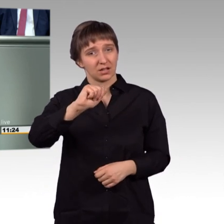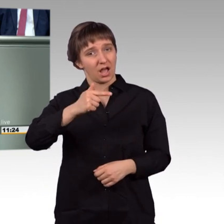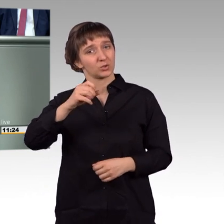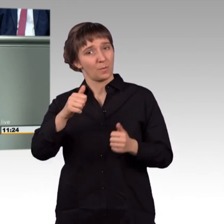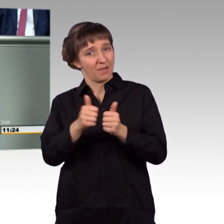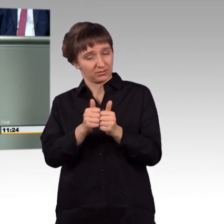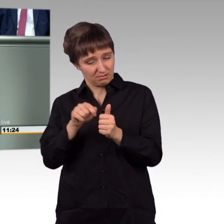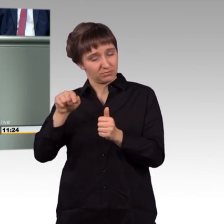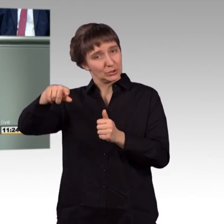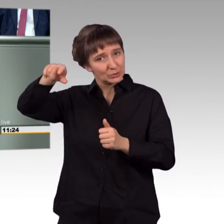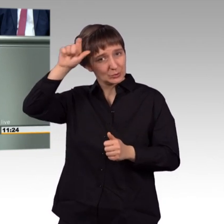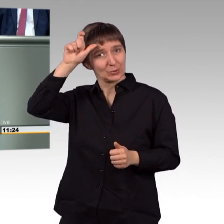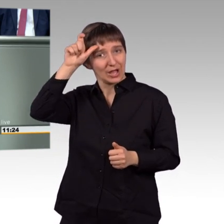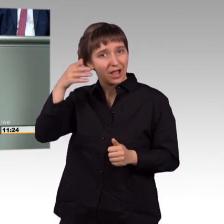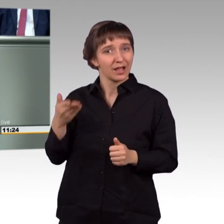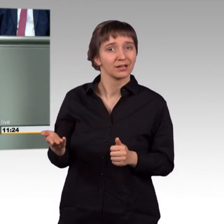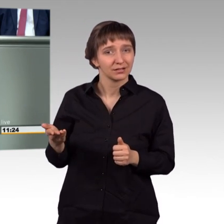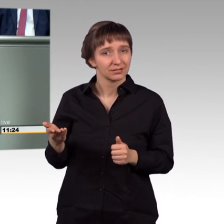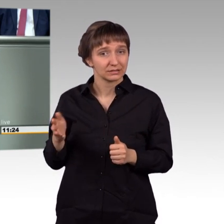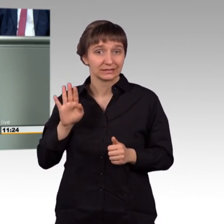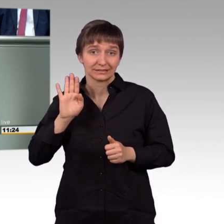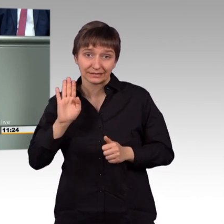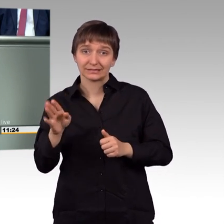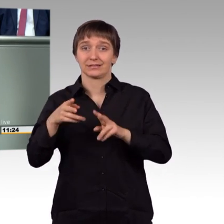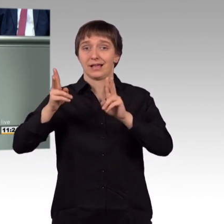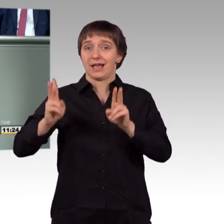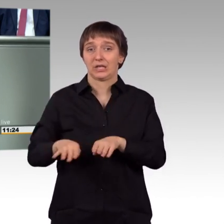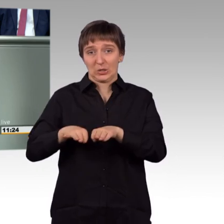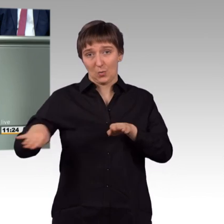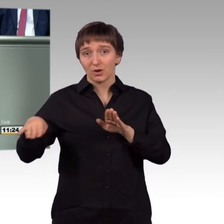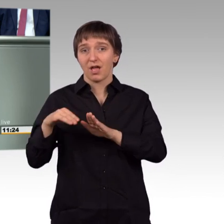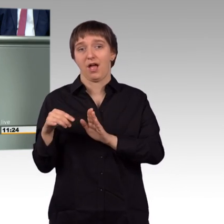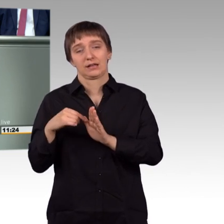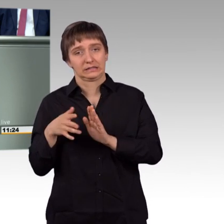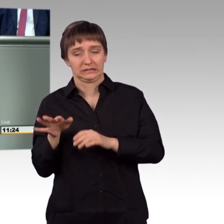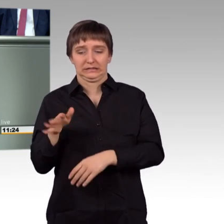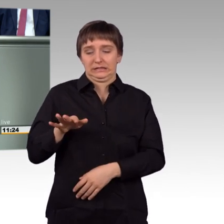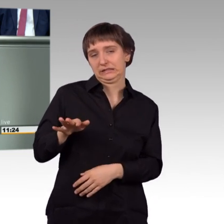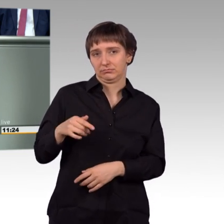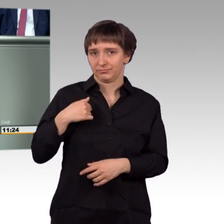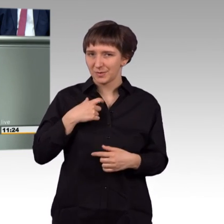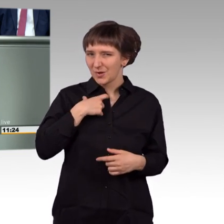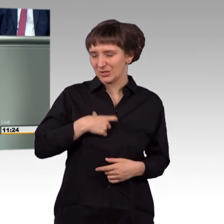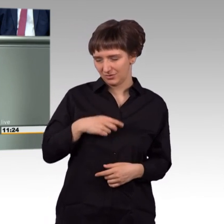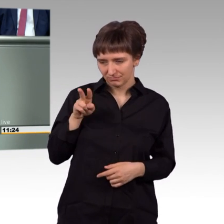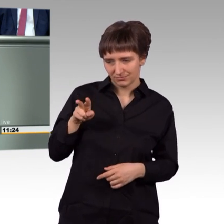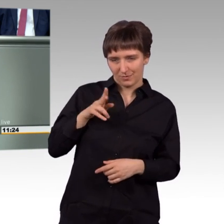auf einer zumindest mal fragwürdigen rechtlichen Grundlage, persönlich glaube ich nicht, dass das vom Völkerrecht gedeckt ist, in einem Nachbarland